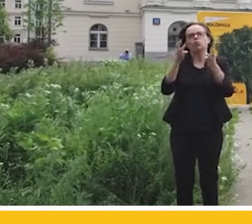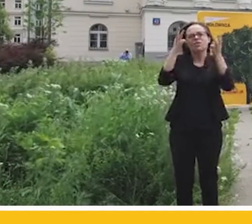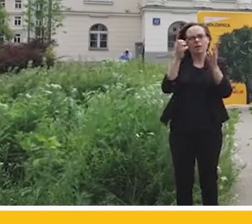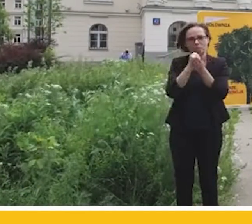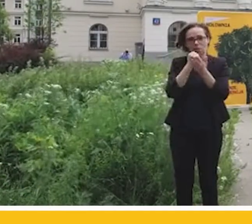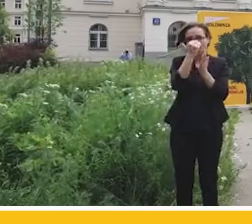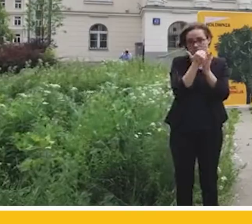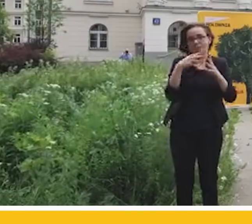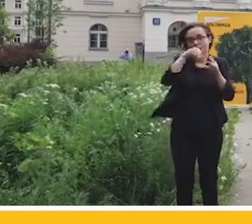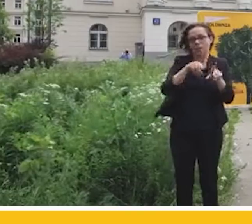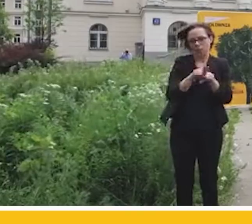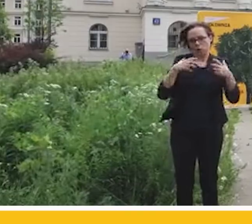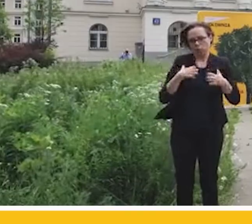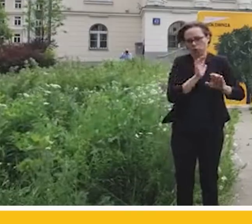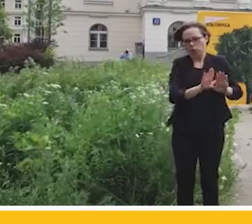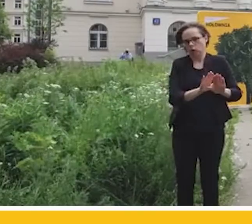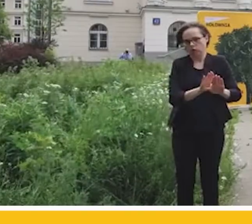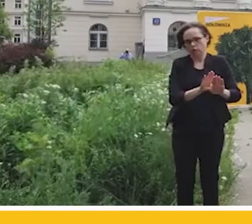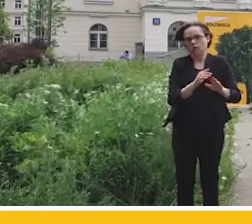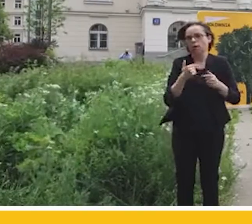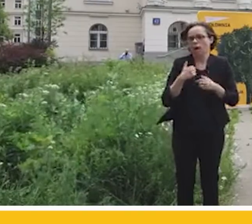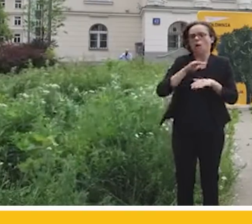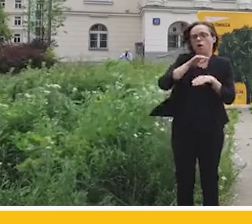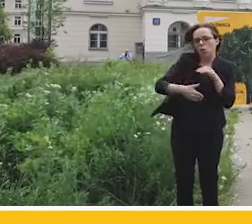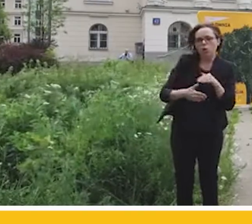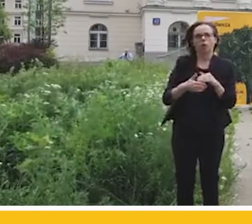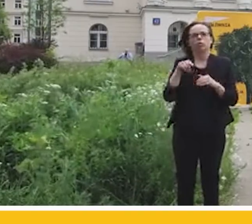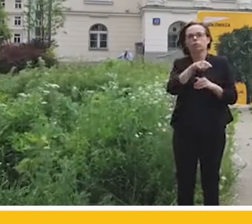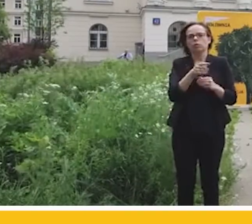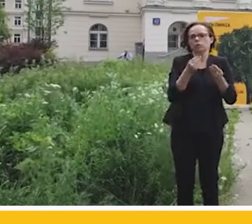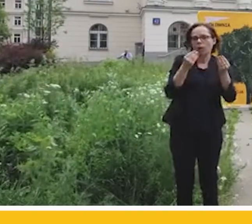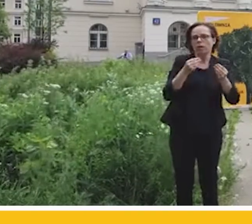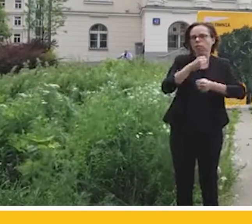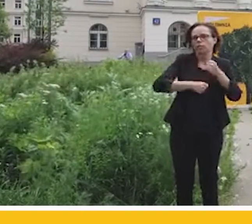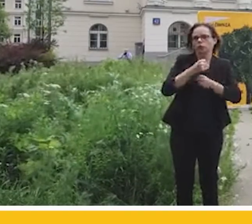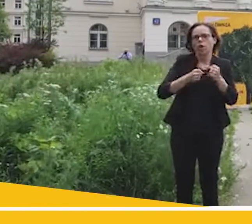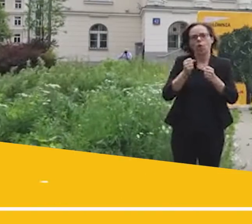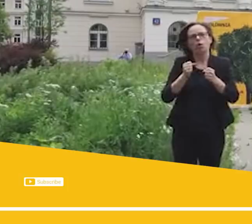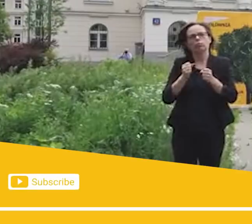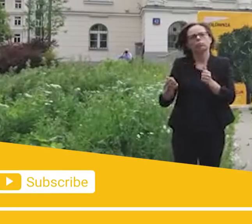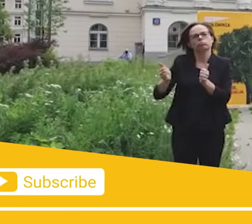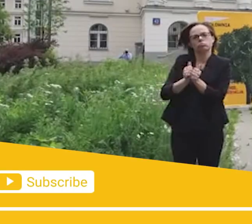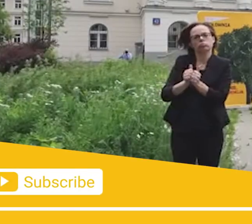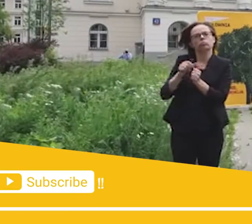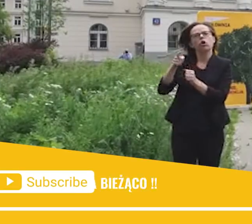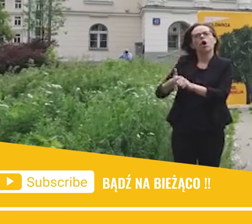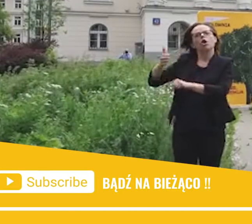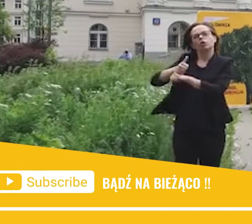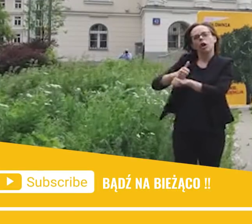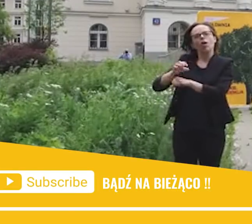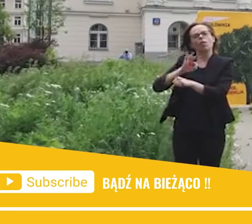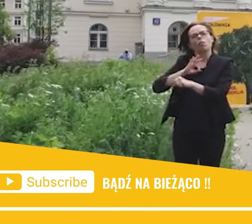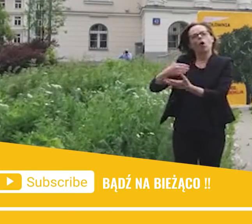w tym całym dziele, w tej całej misji towarzyszą mi tak wspaniałe osoby, jak choćby szef mojego zespołu doradców